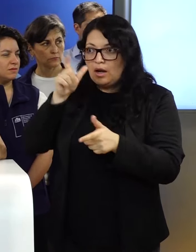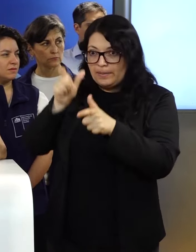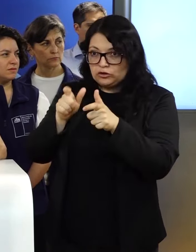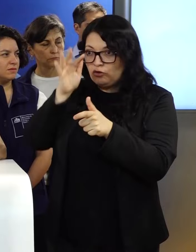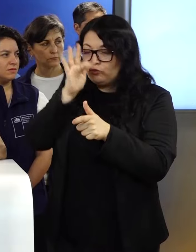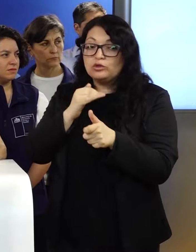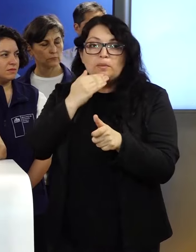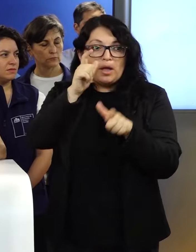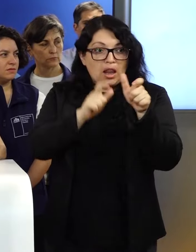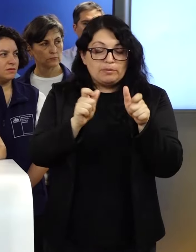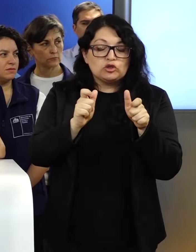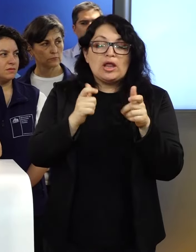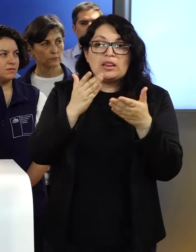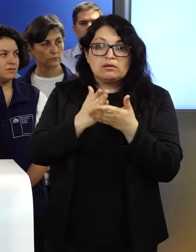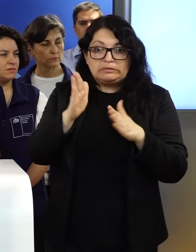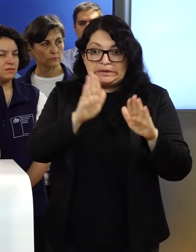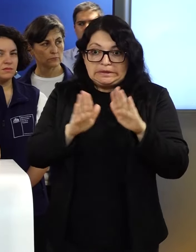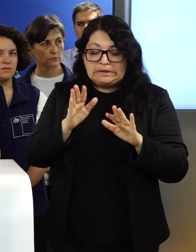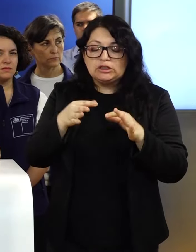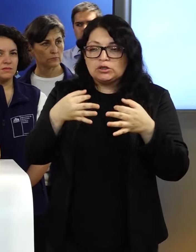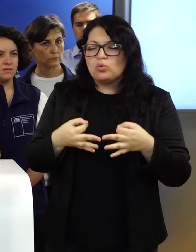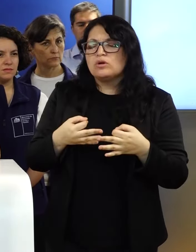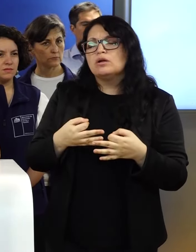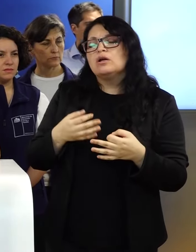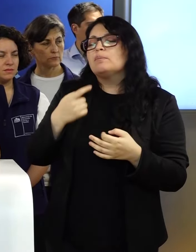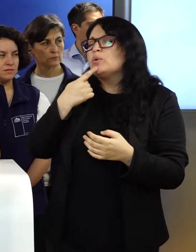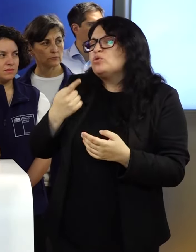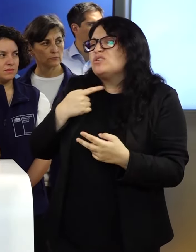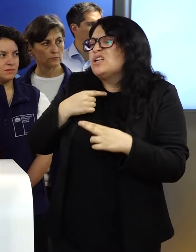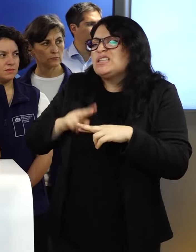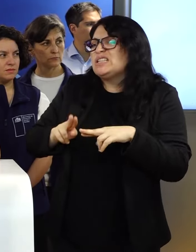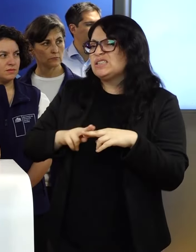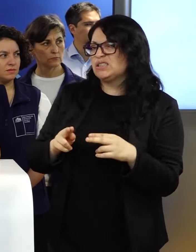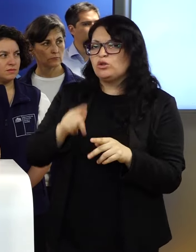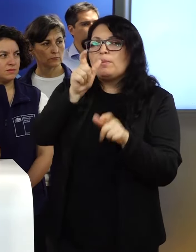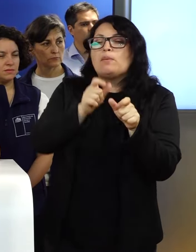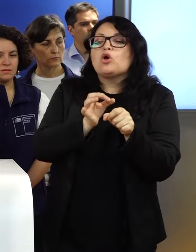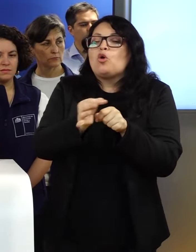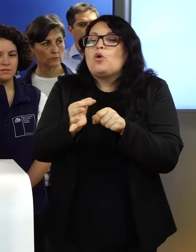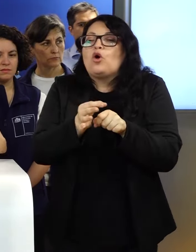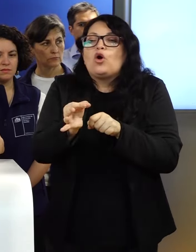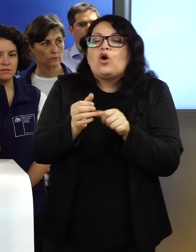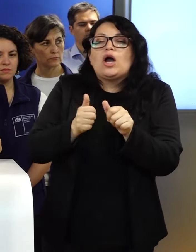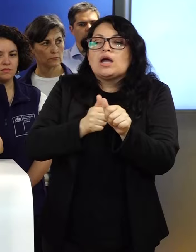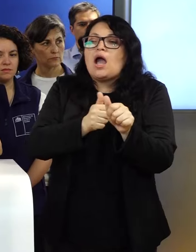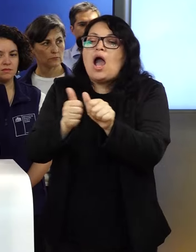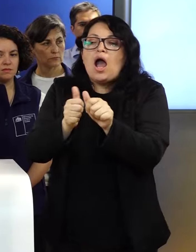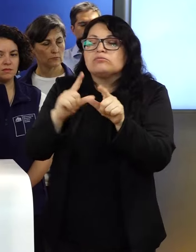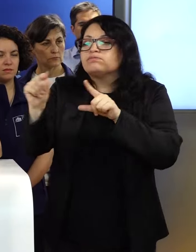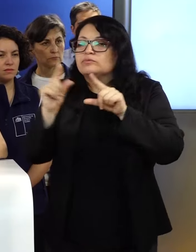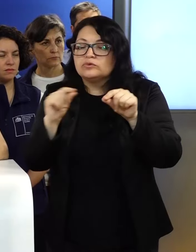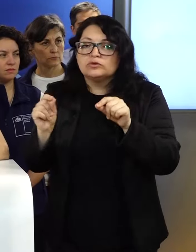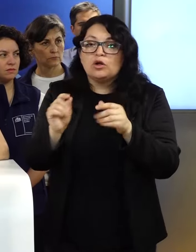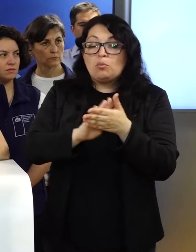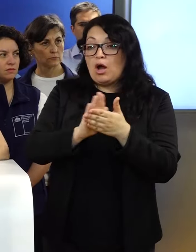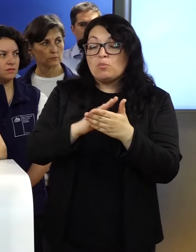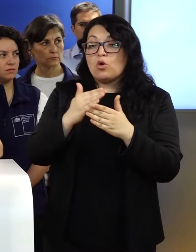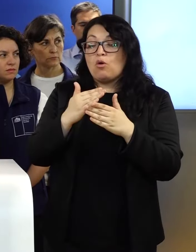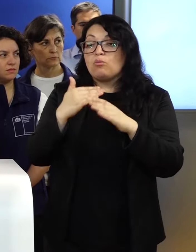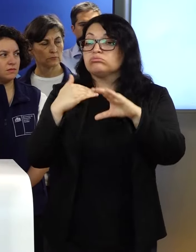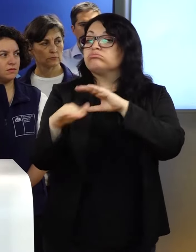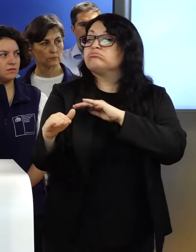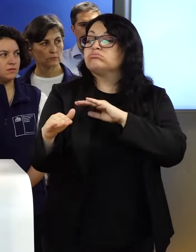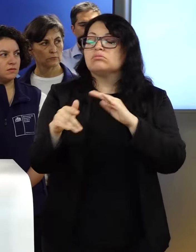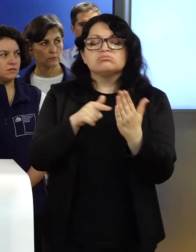personas damnificadas. Se le pregunta entonces qué se está haciendo para guiar a las personas en las evacuaciones, en la alerta, no dice dónde ir,